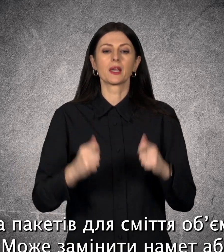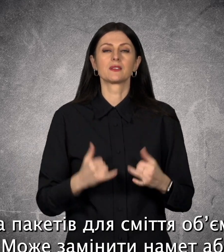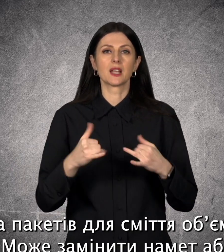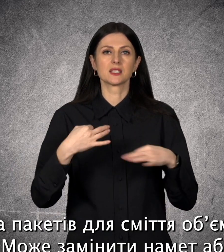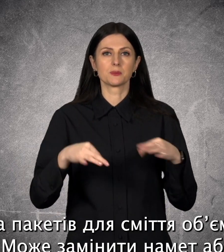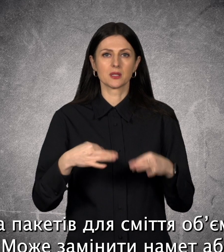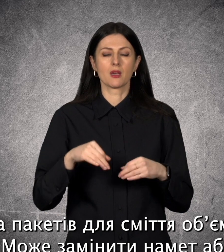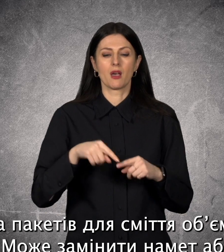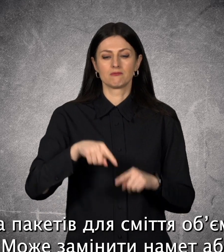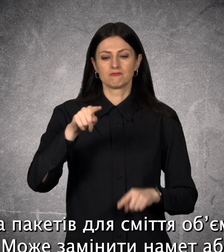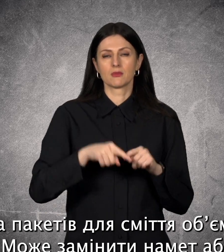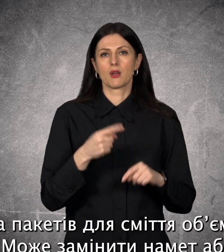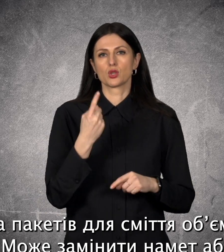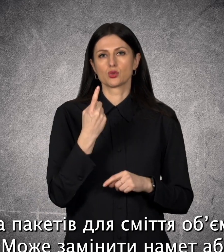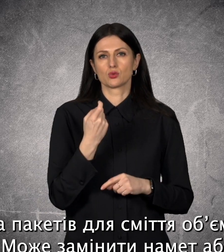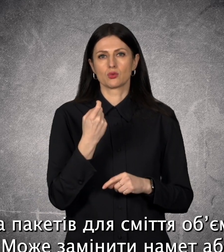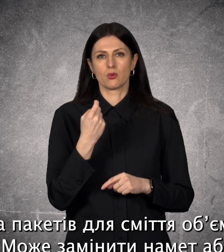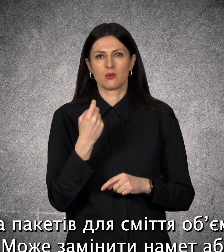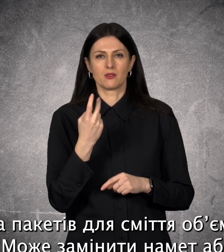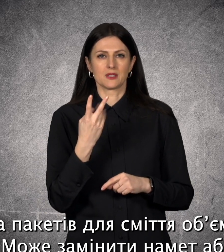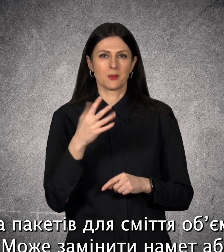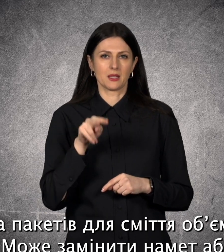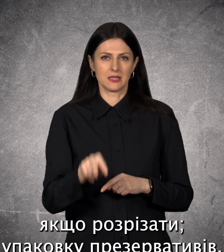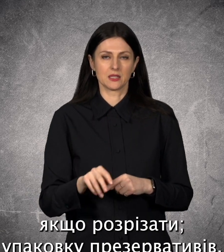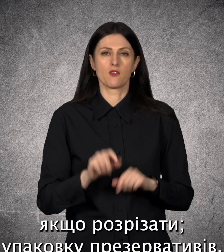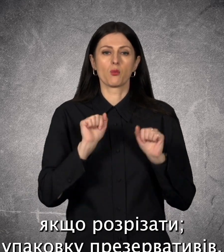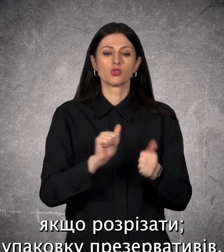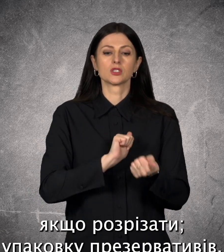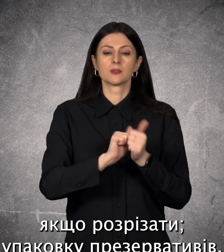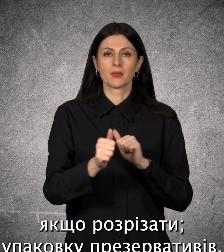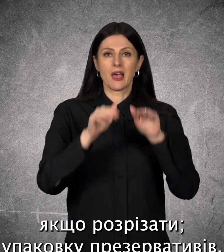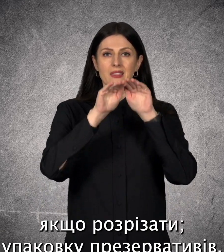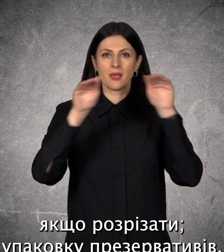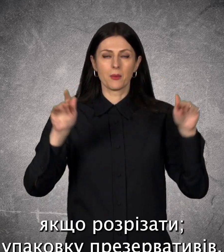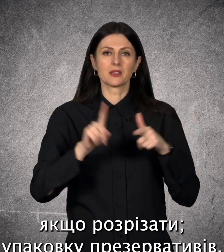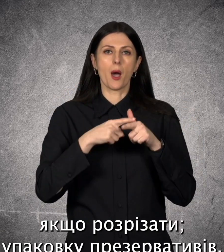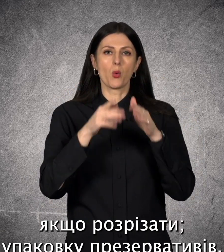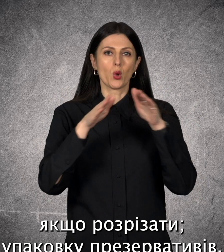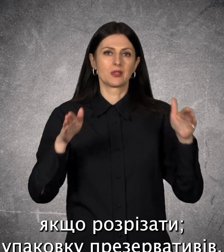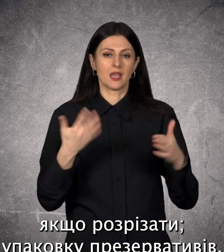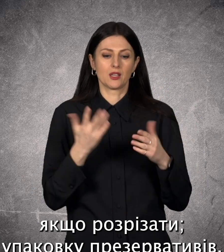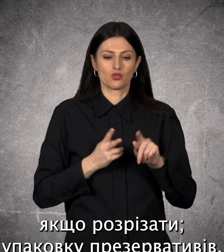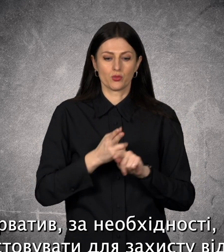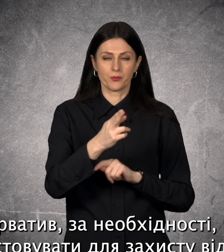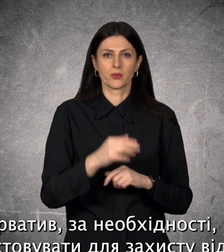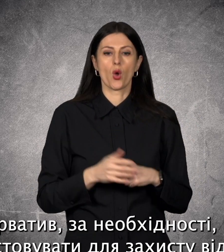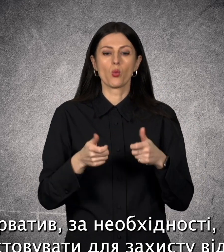120 літрів. Може замінити намет або тент, якщо розрізати. Упаковку презервативів. Презерватив за